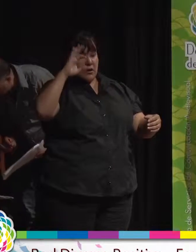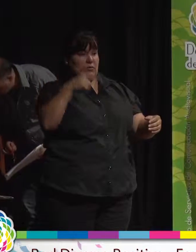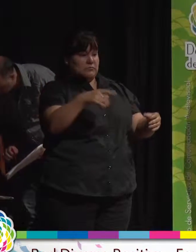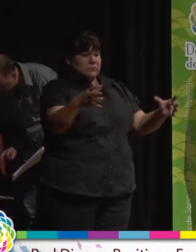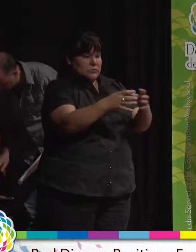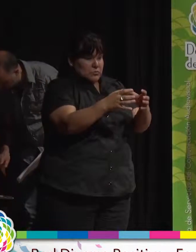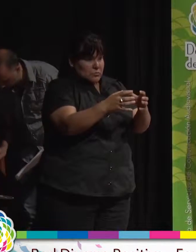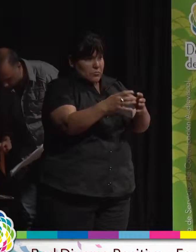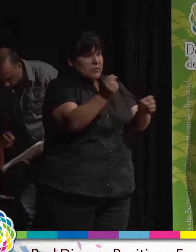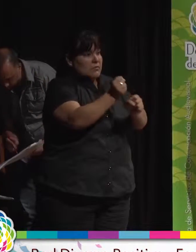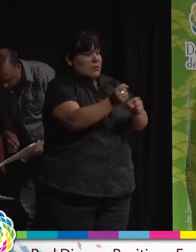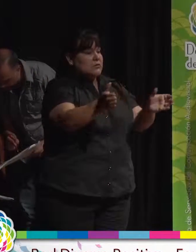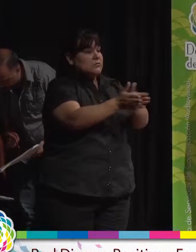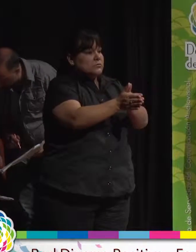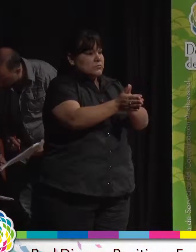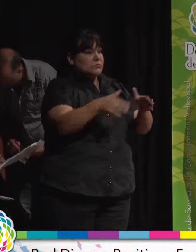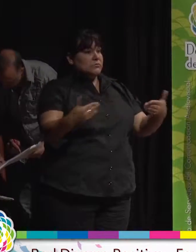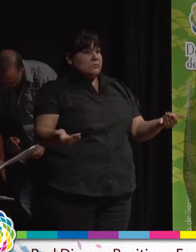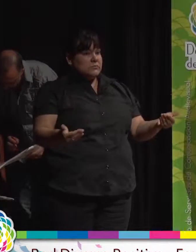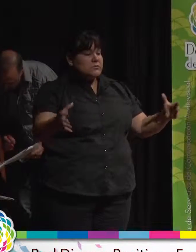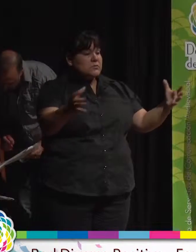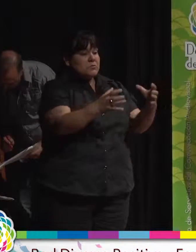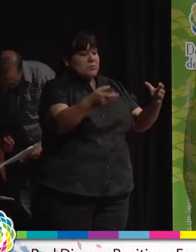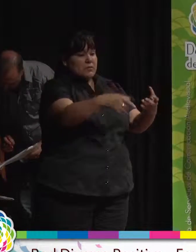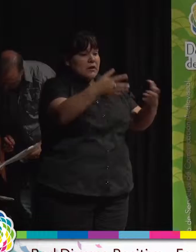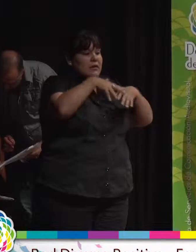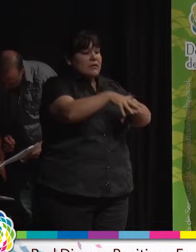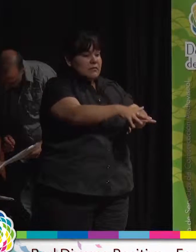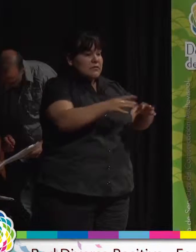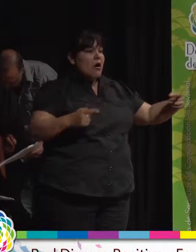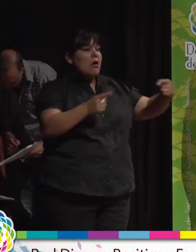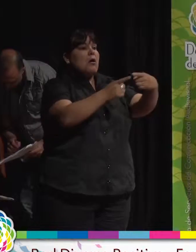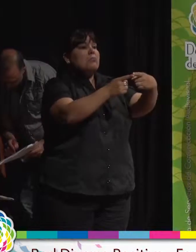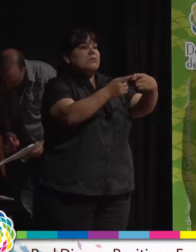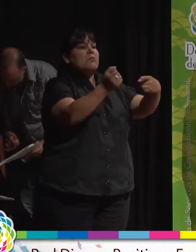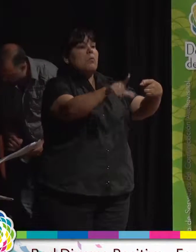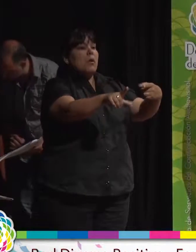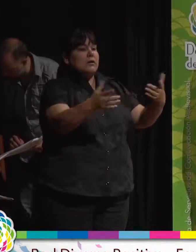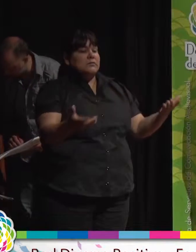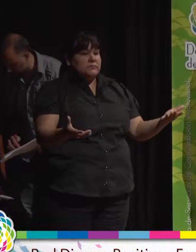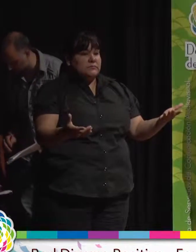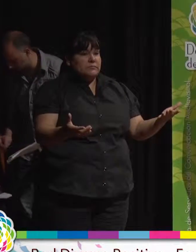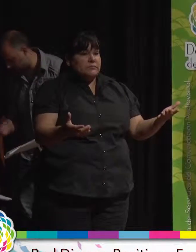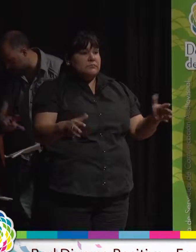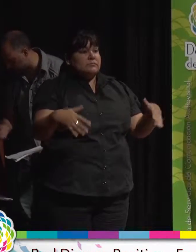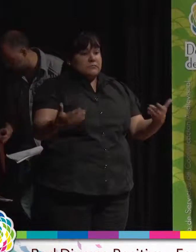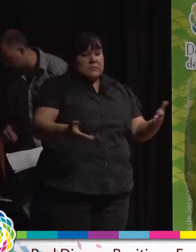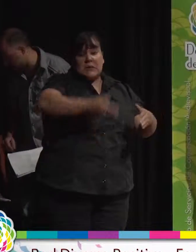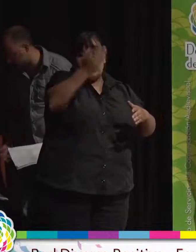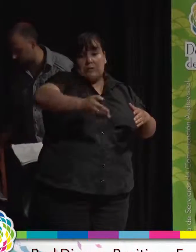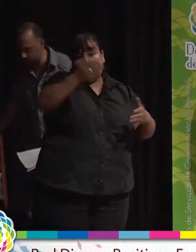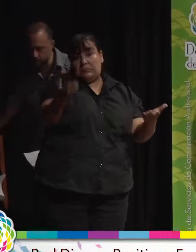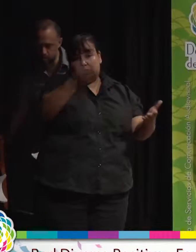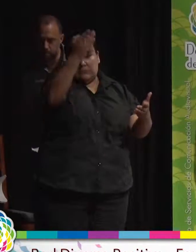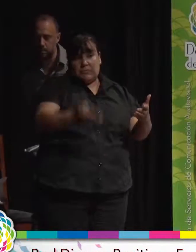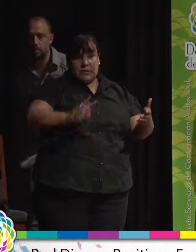objetivo de Red Diversa Positiva Nacional es de llevar asesoramiento a todas nuestras